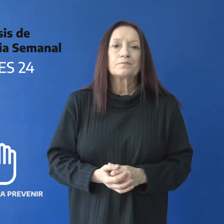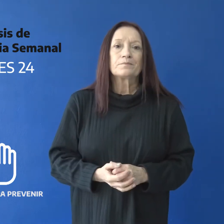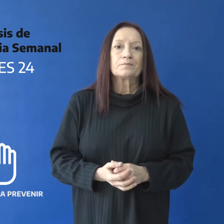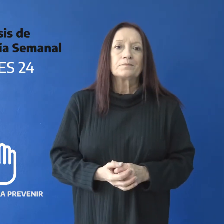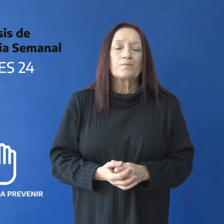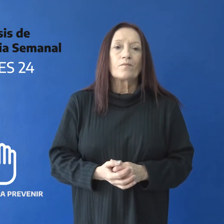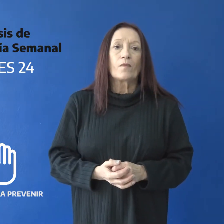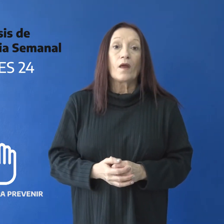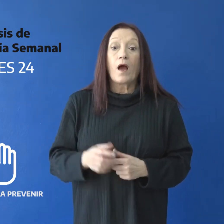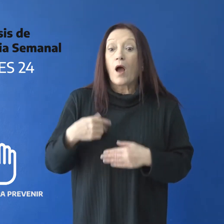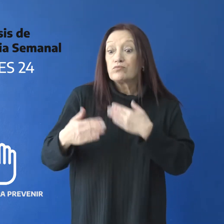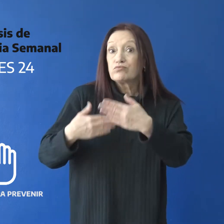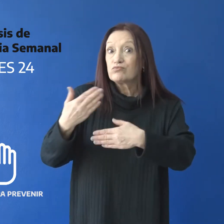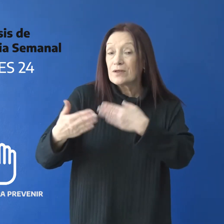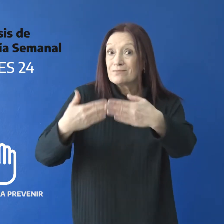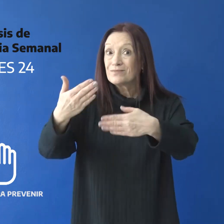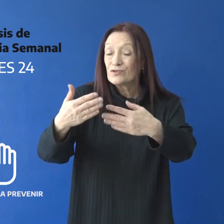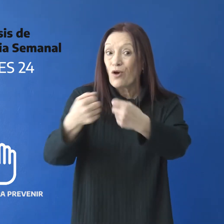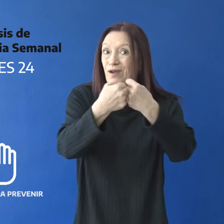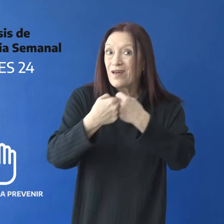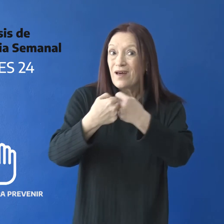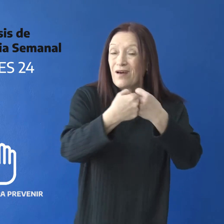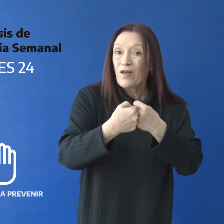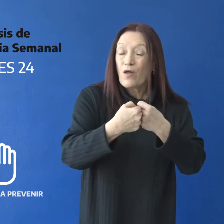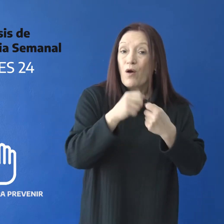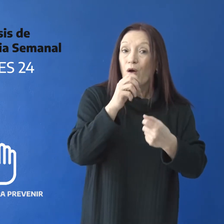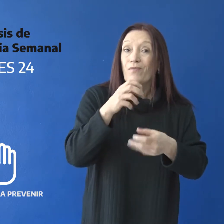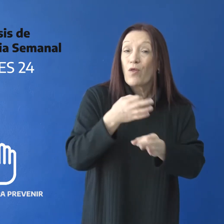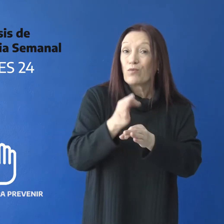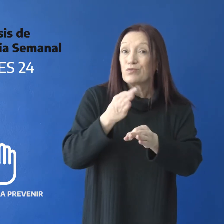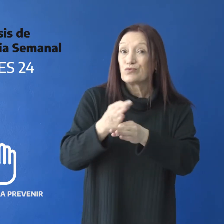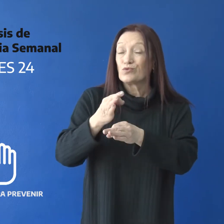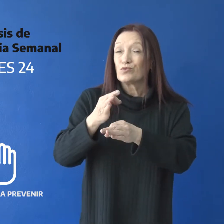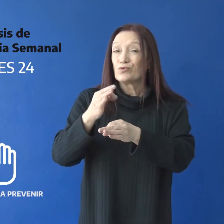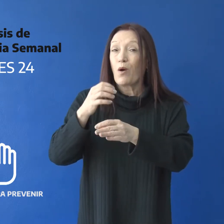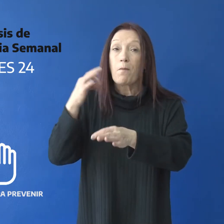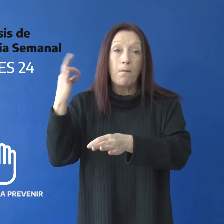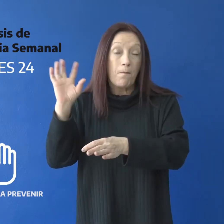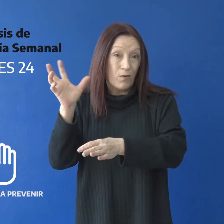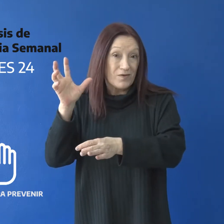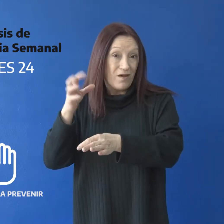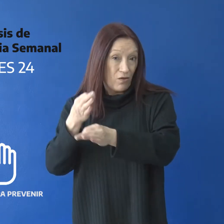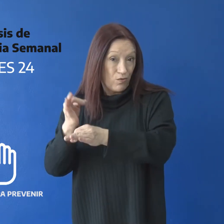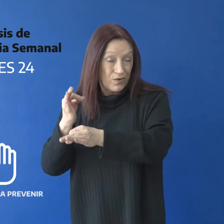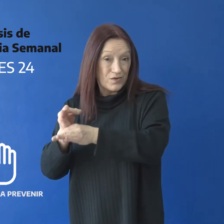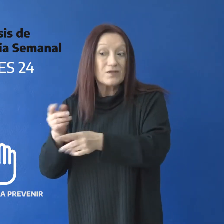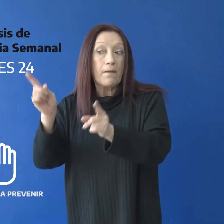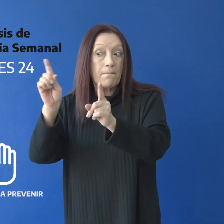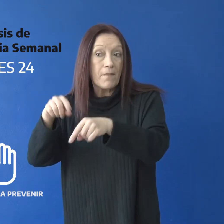En una gestión articulada entre la Dirección Provincial de Educación, Técnico Profesional y la Dirección General